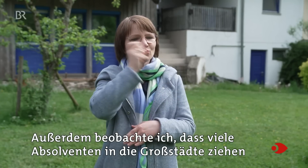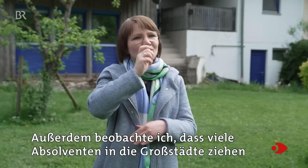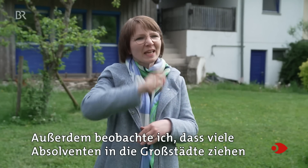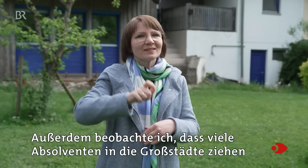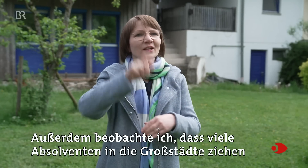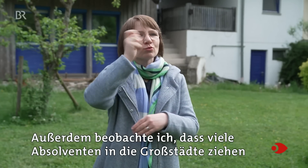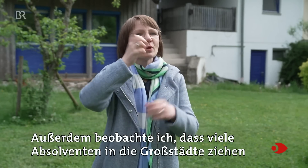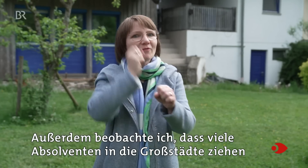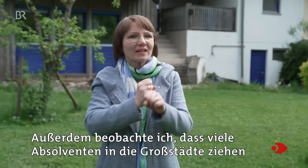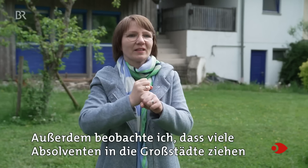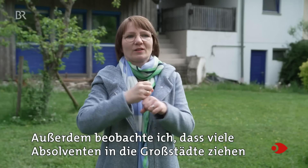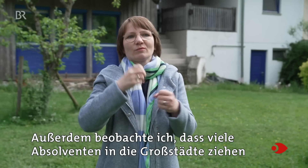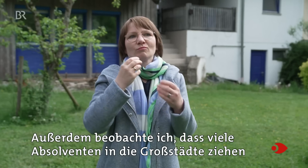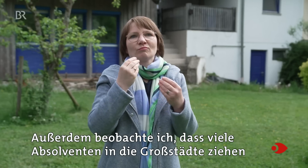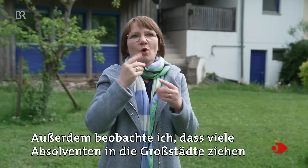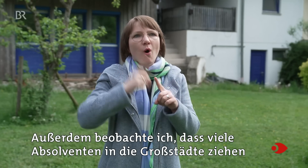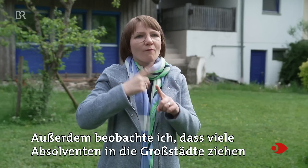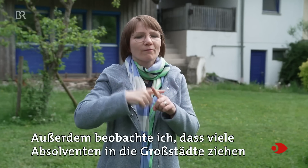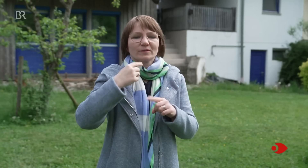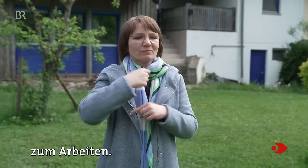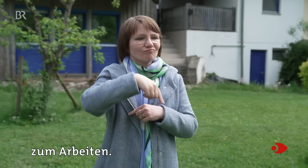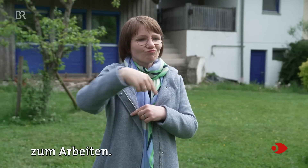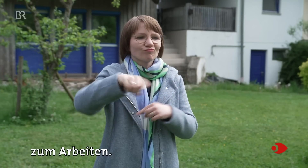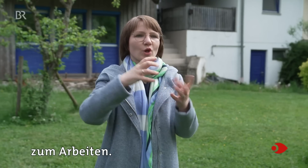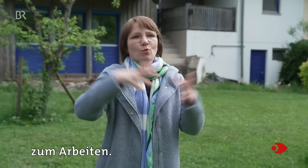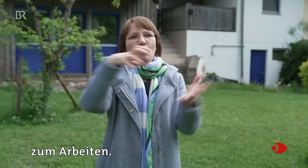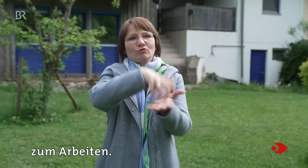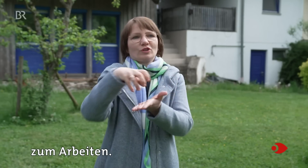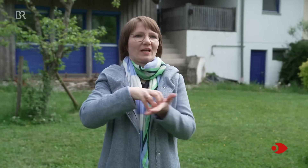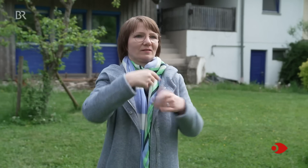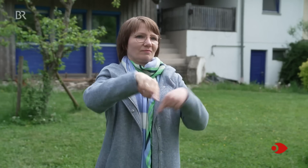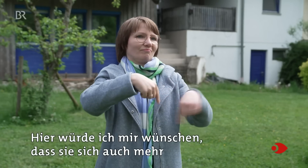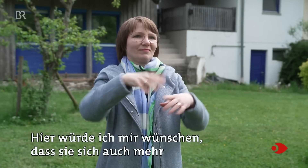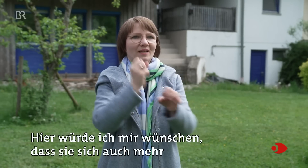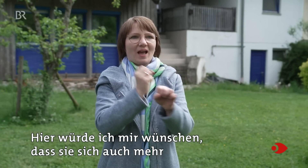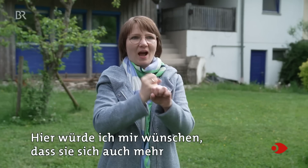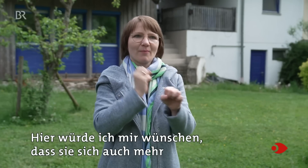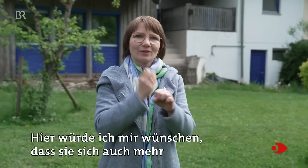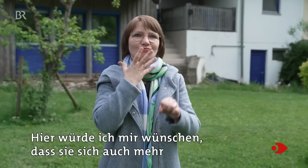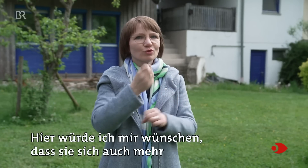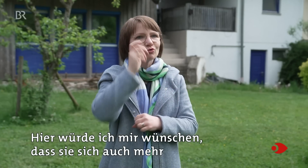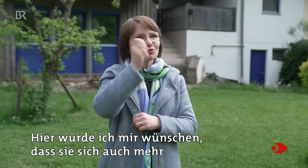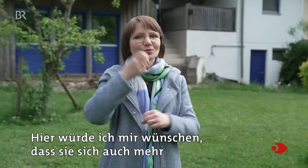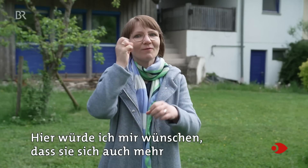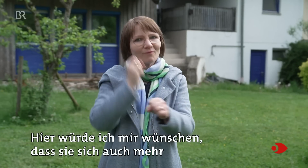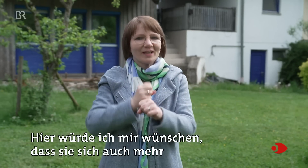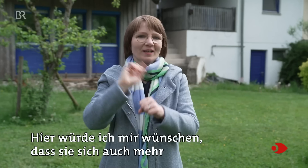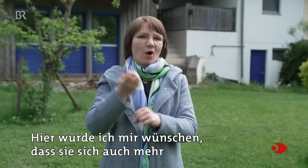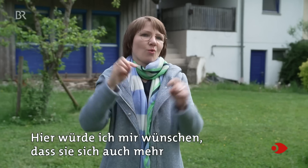ich, dass viele Absolventen in die Großstädte ziehen zum Arbeiten. Hier würde ich mir wünschen, dass sie sich auch mehr in die